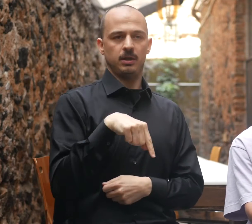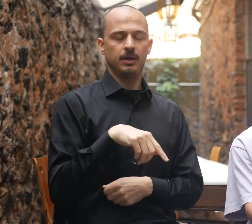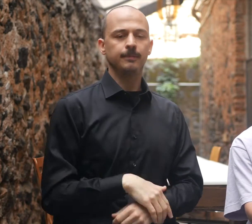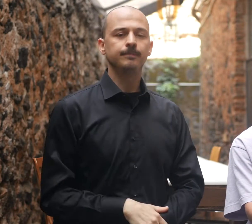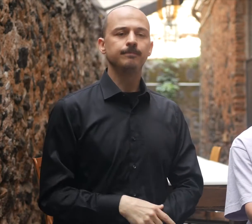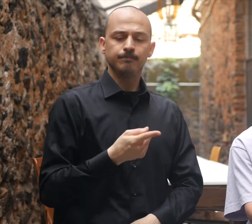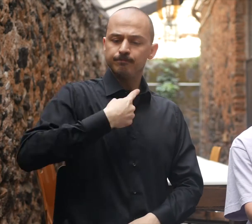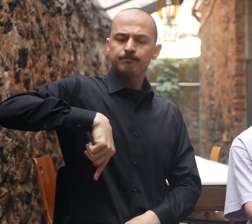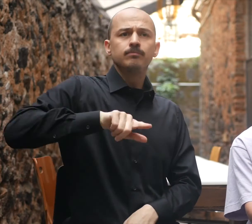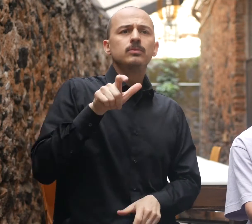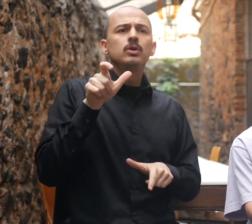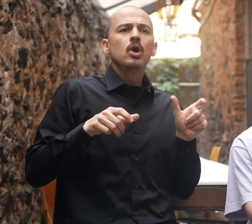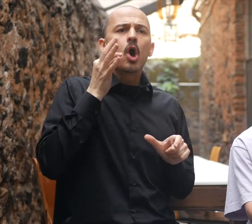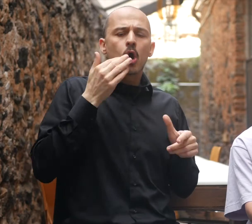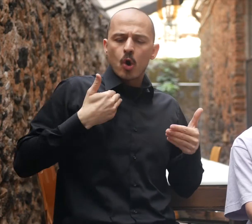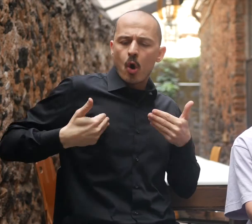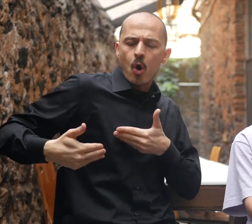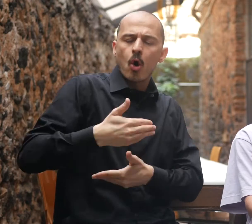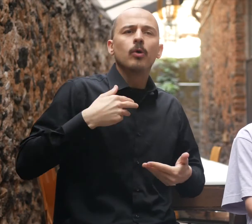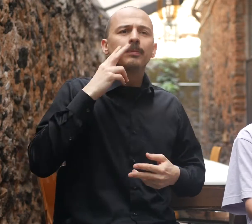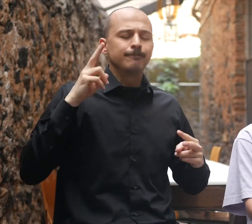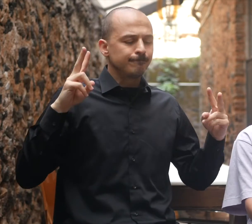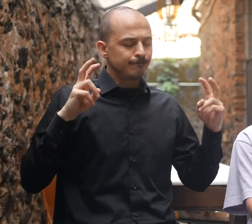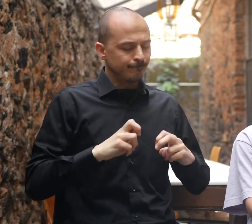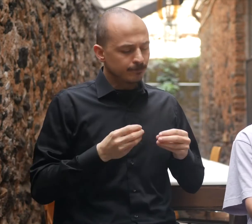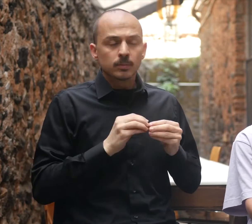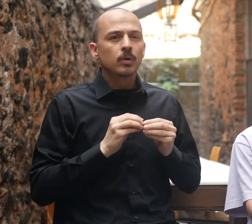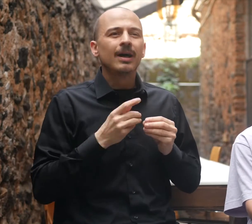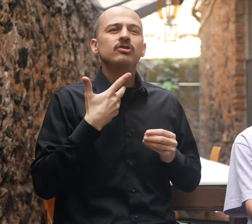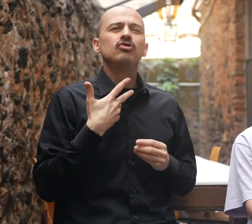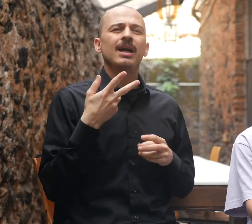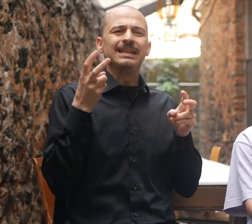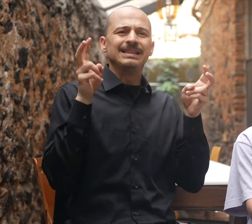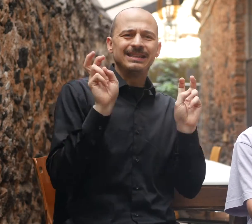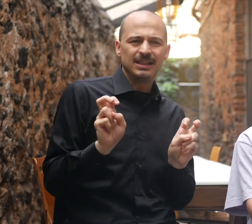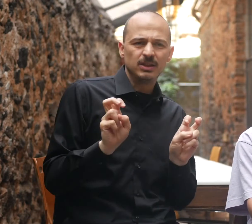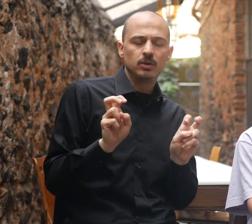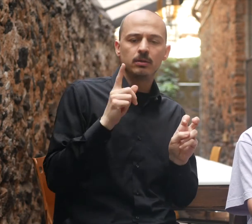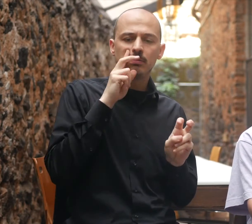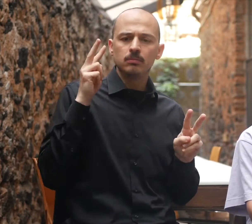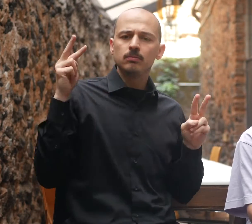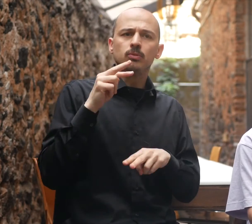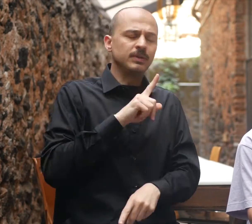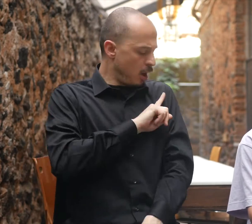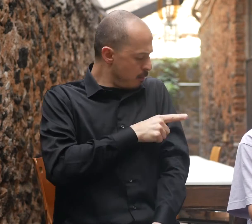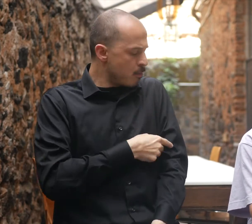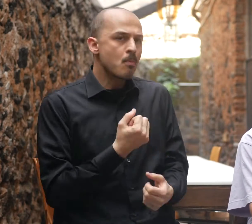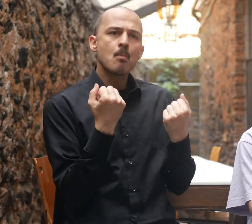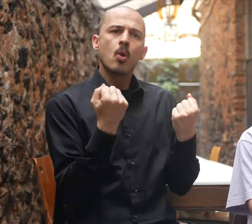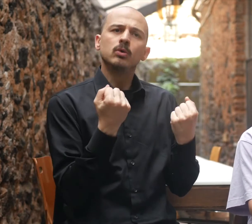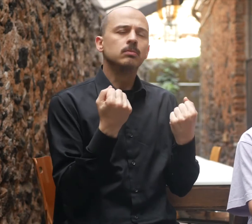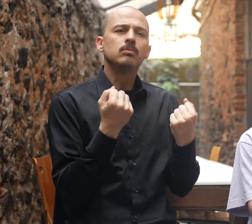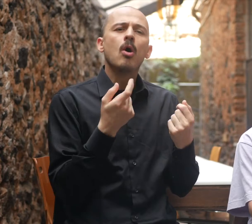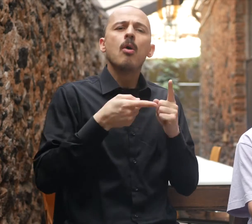intesa esclusivamente a livello muscolare, ma una tensione intesa anche come direzione,